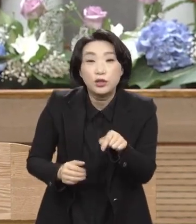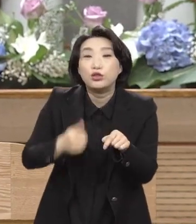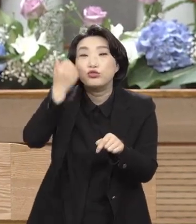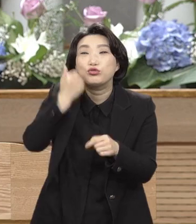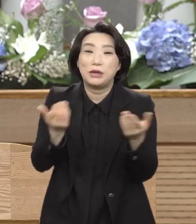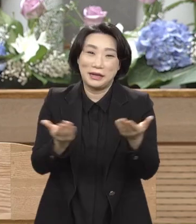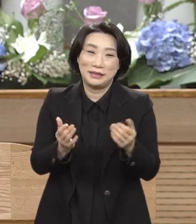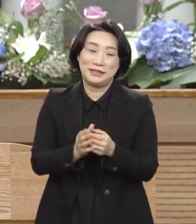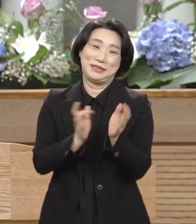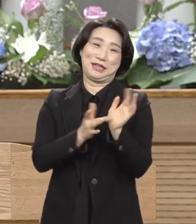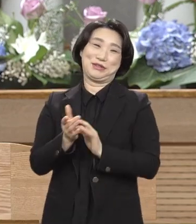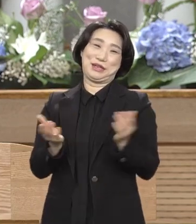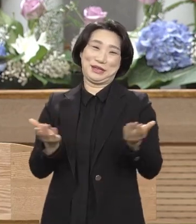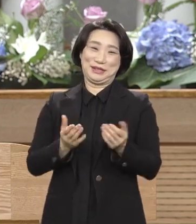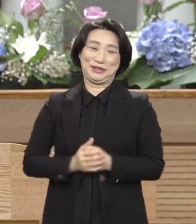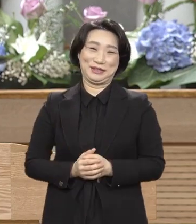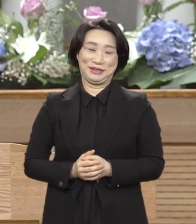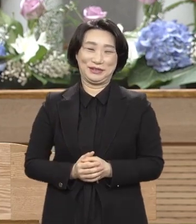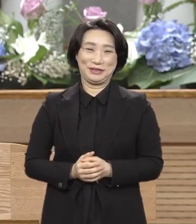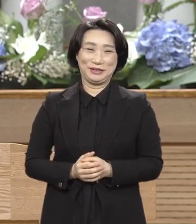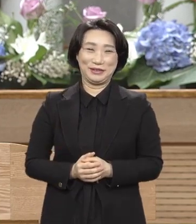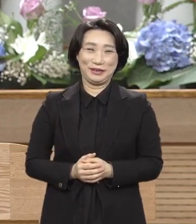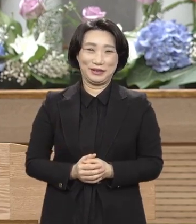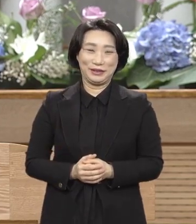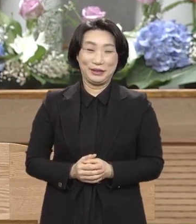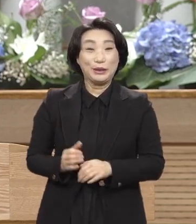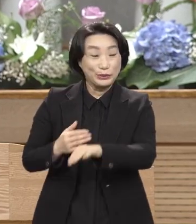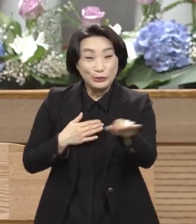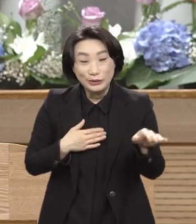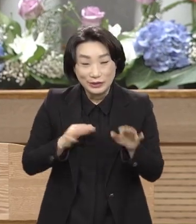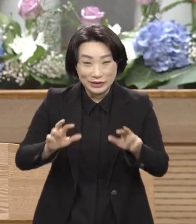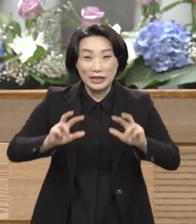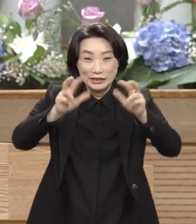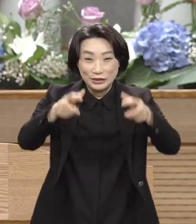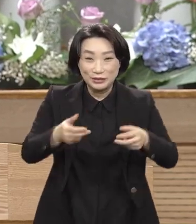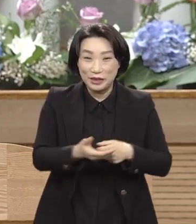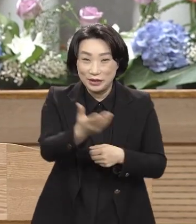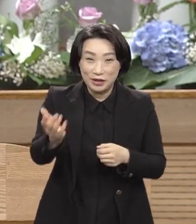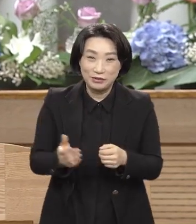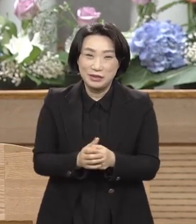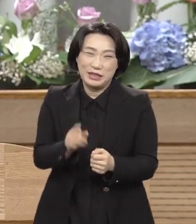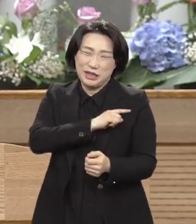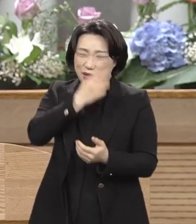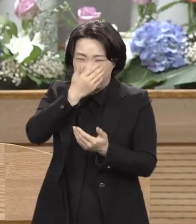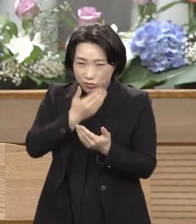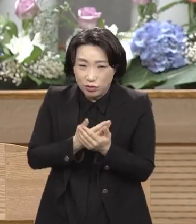예수 얘기예요 이건 지구상의 큰 사건이라 이 말입니다